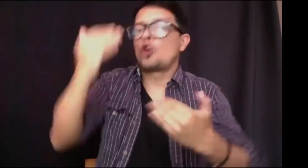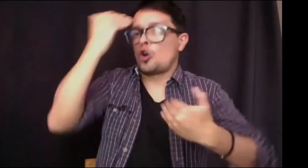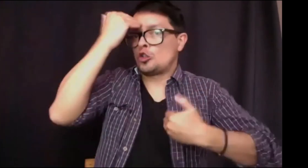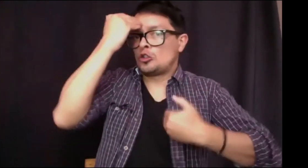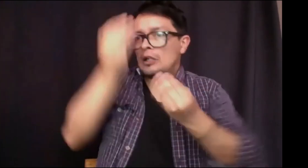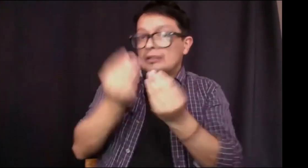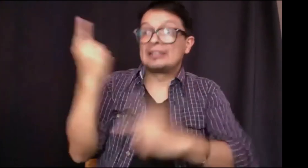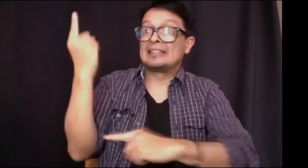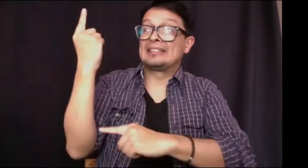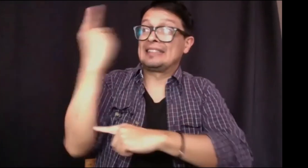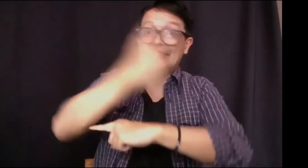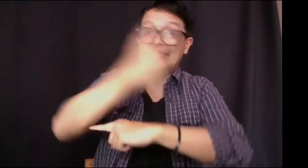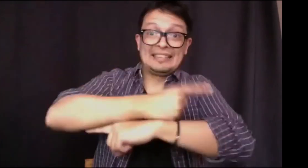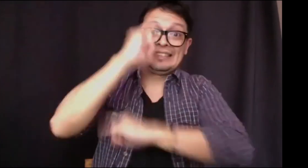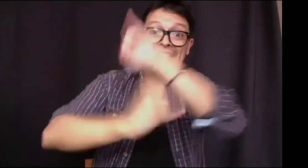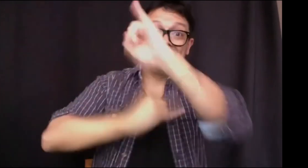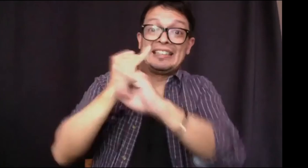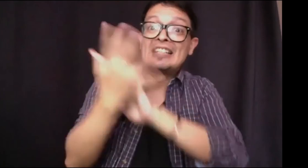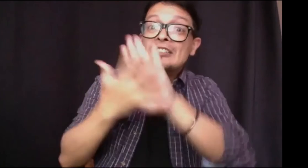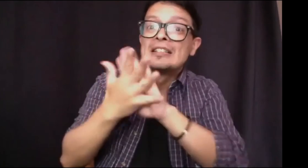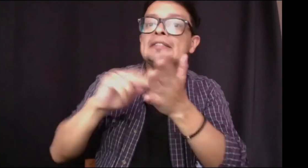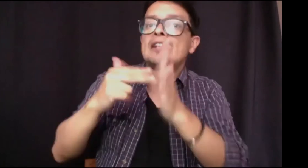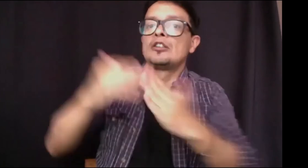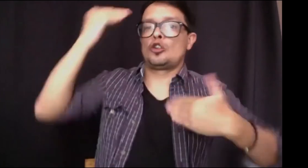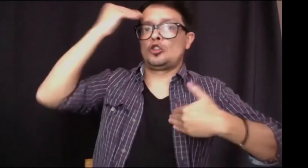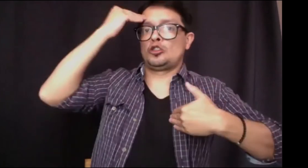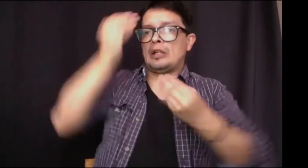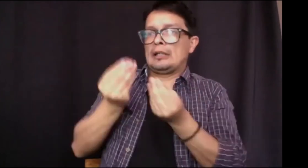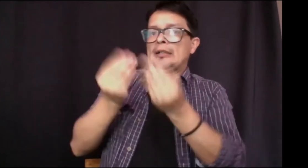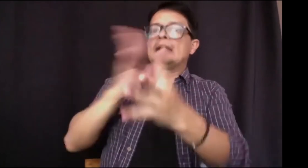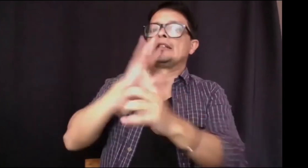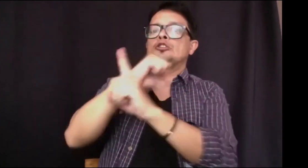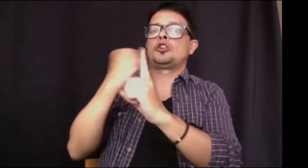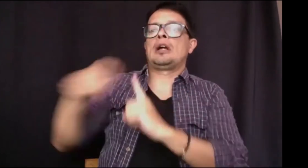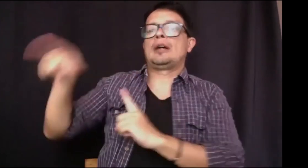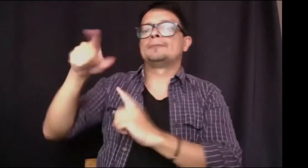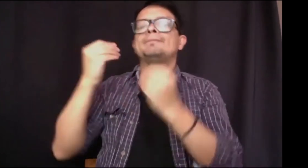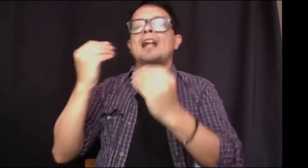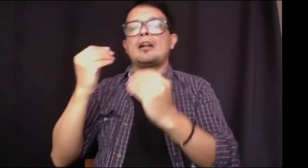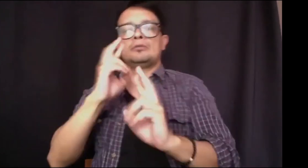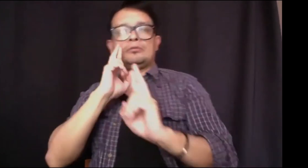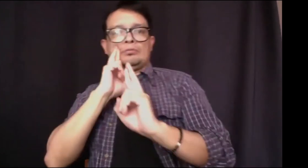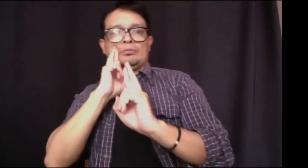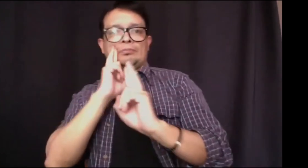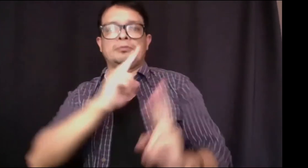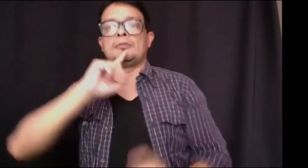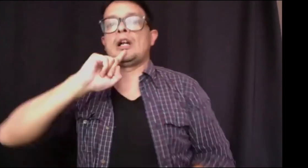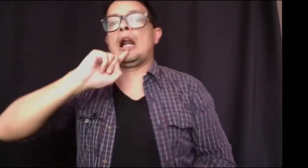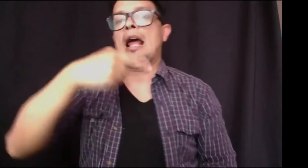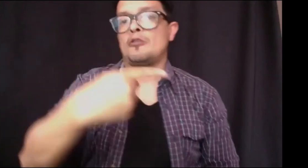celebramos no solamente la lengua de señas sino que también estamos enfocados en ser conscientes de que la